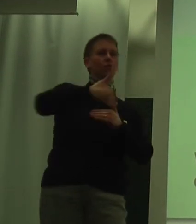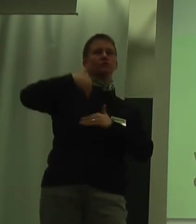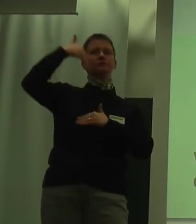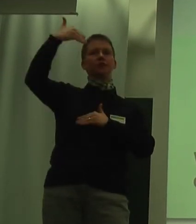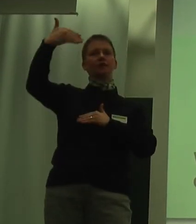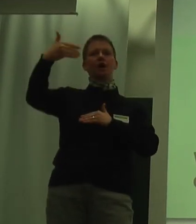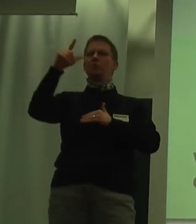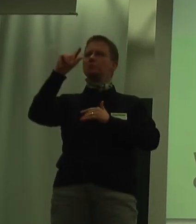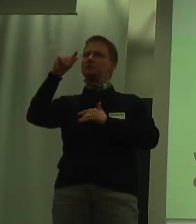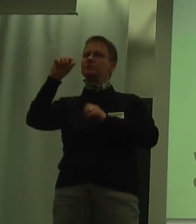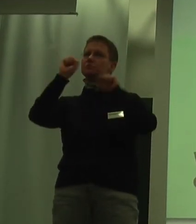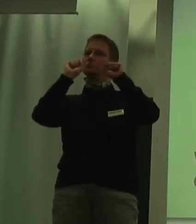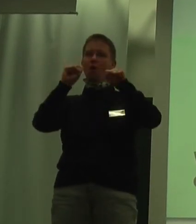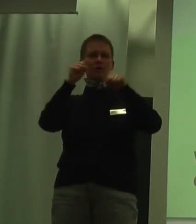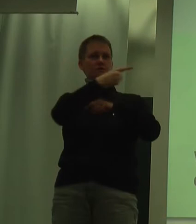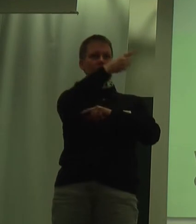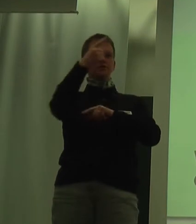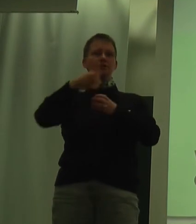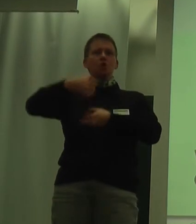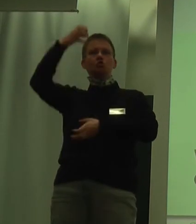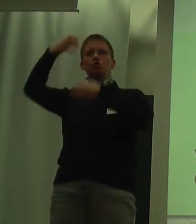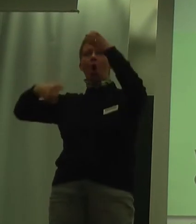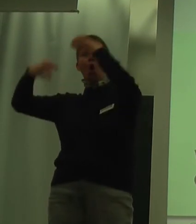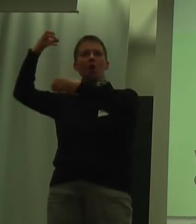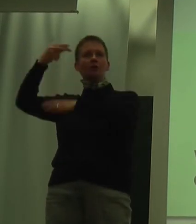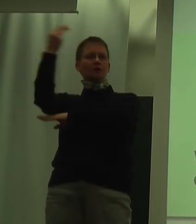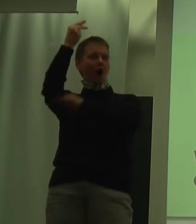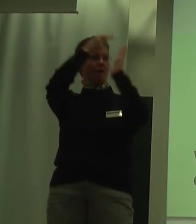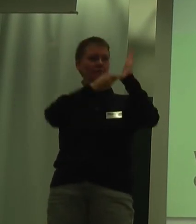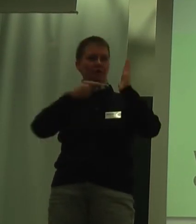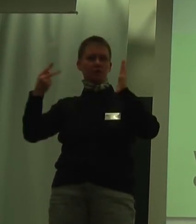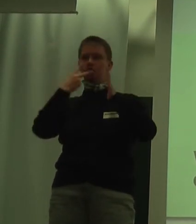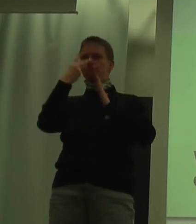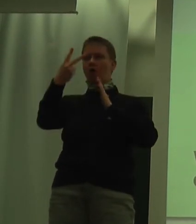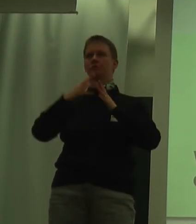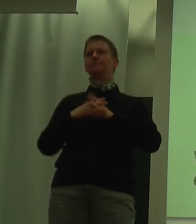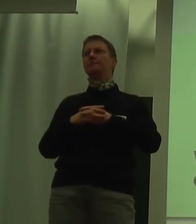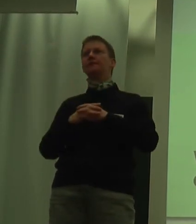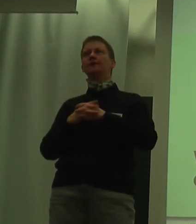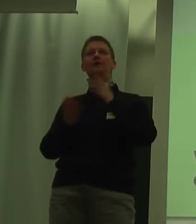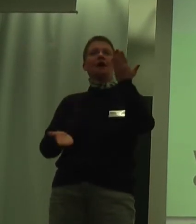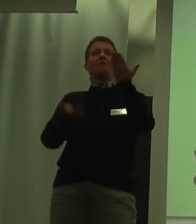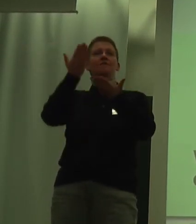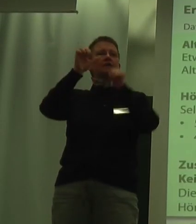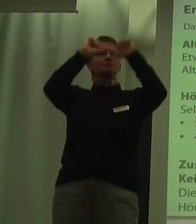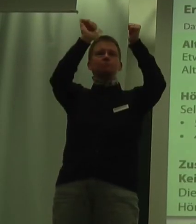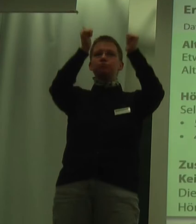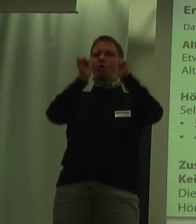bisschen Gelegenheit auf Säulen, auf Fragen. Fragen Sie zunächst mal, welches Profil haben Sie Ihnen so geschenkt?